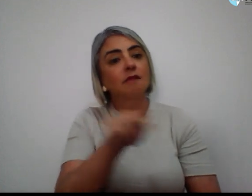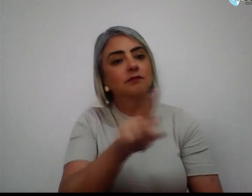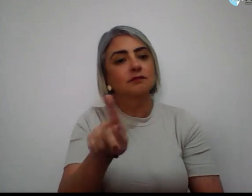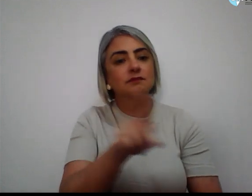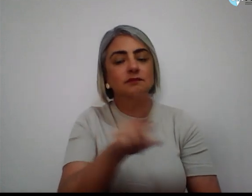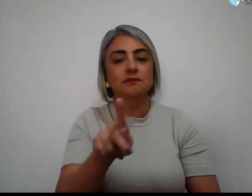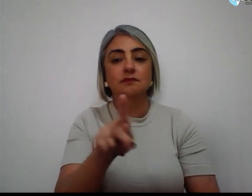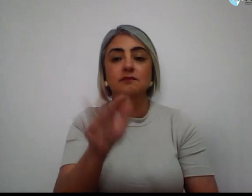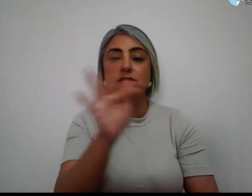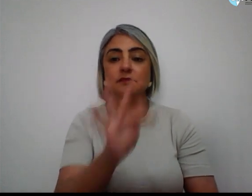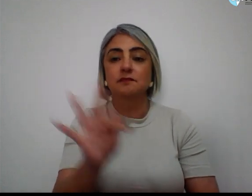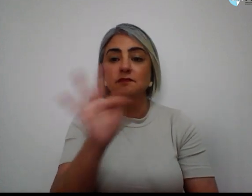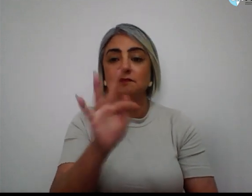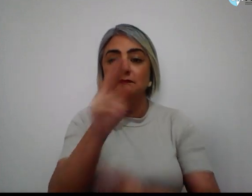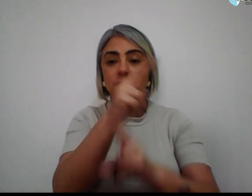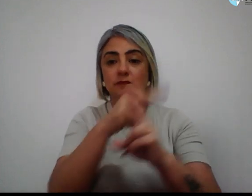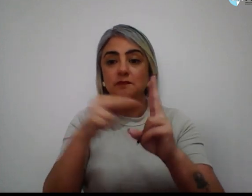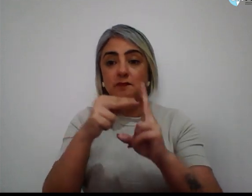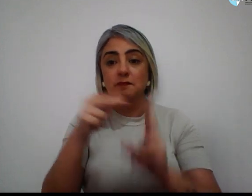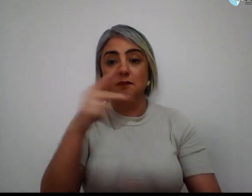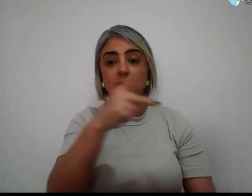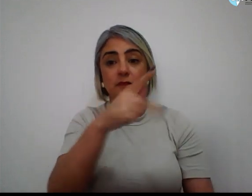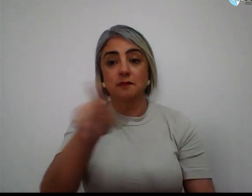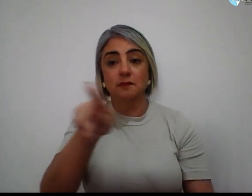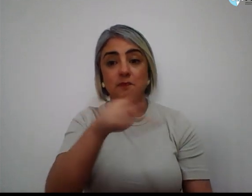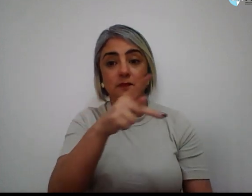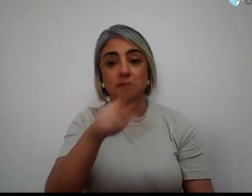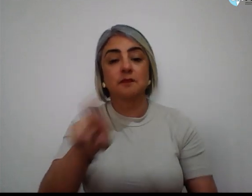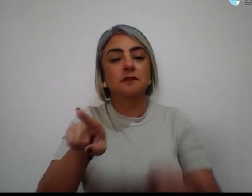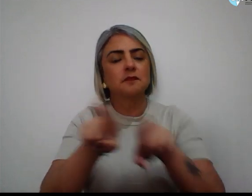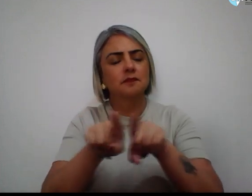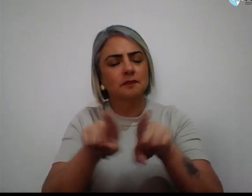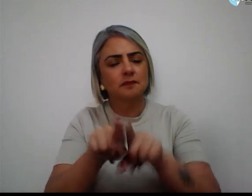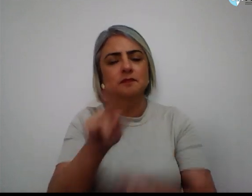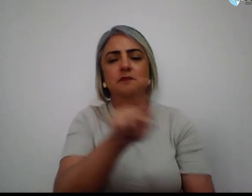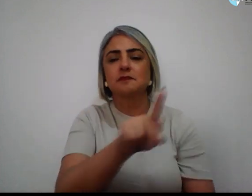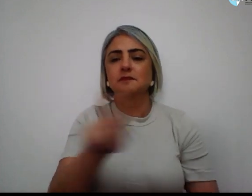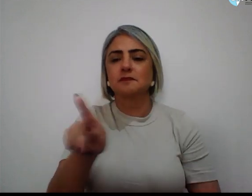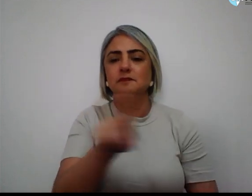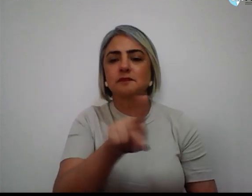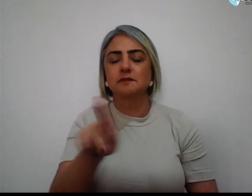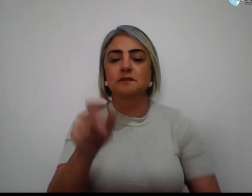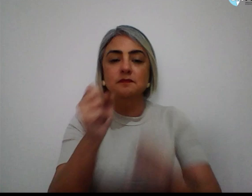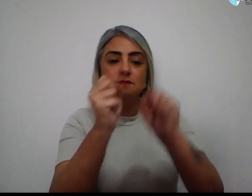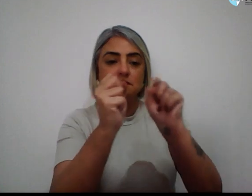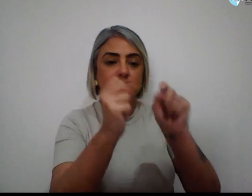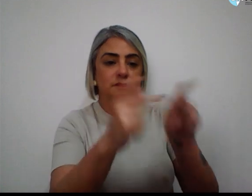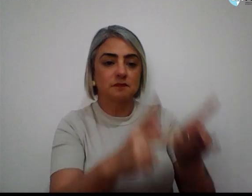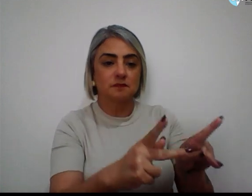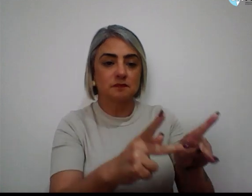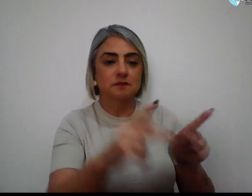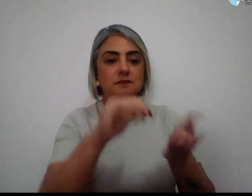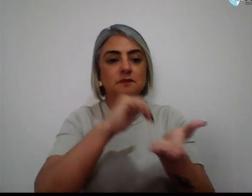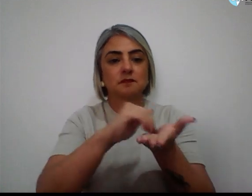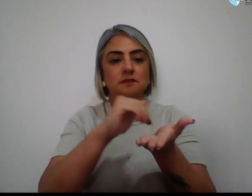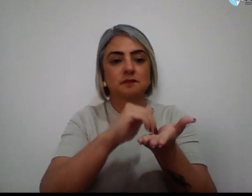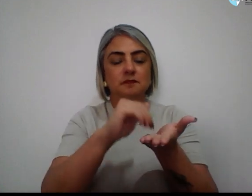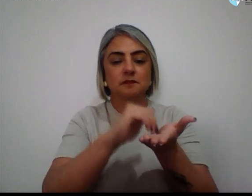Faculdade UNB Planaltina. Também é professora aposentada da Secretaria de Estado da